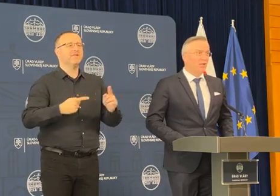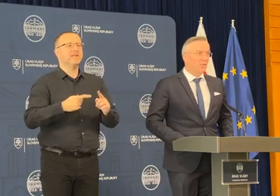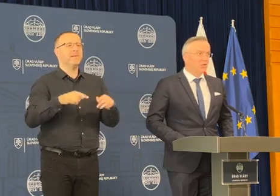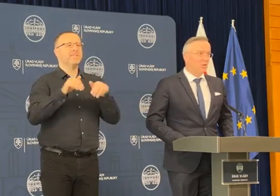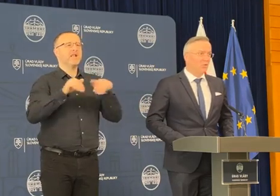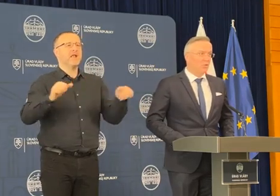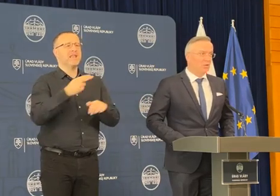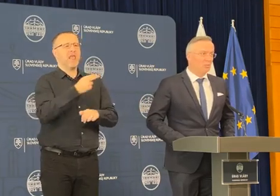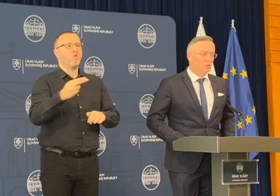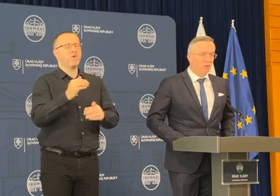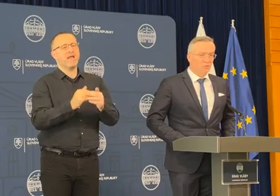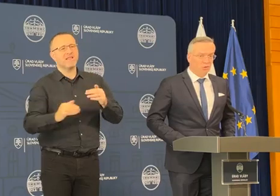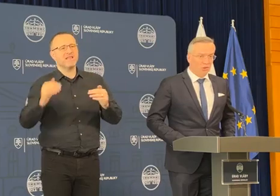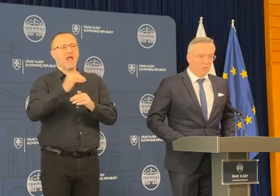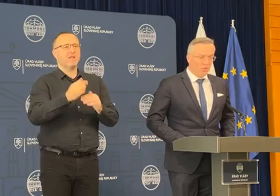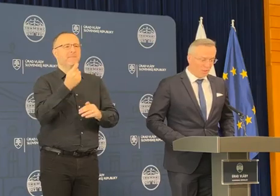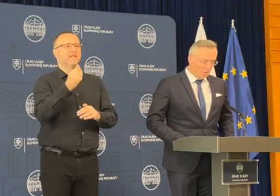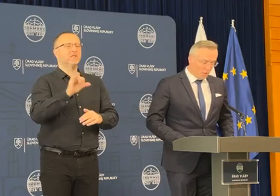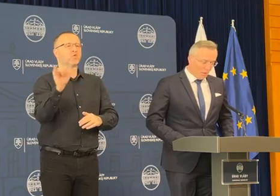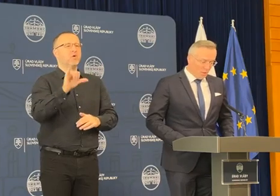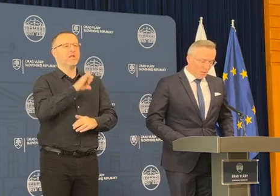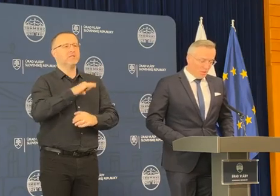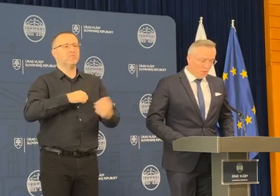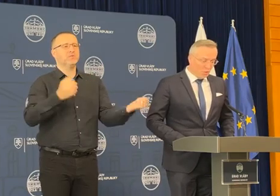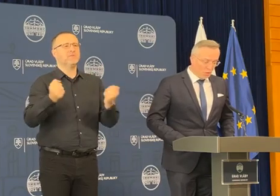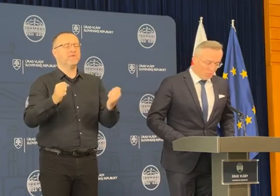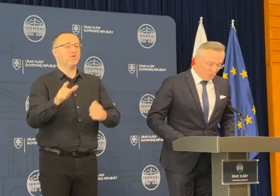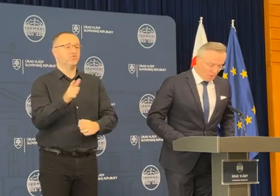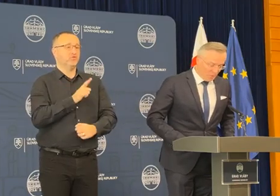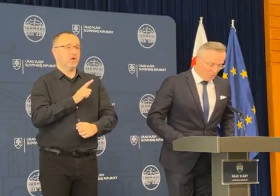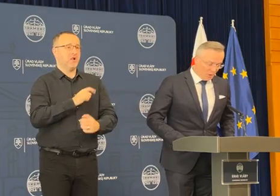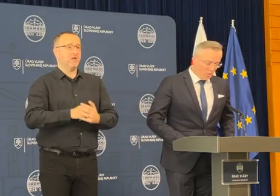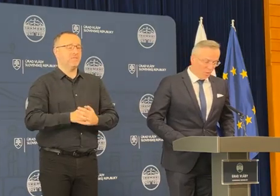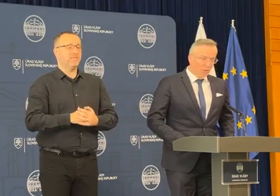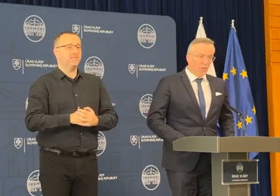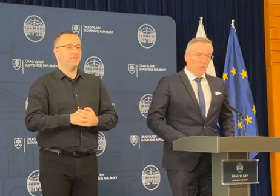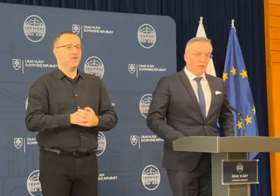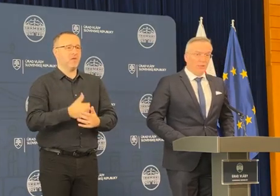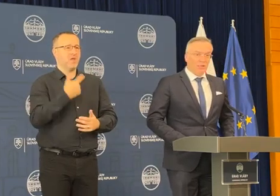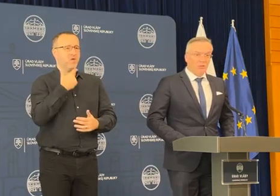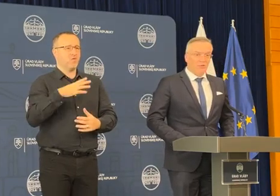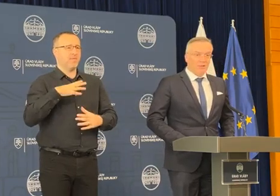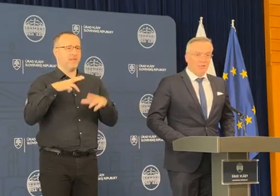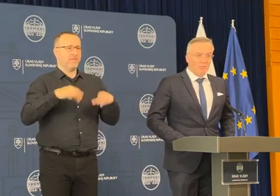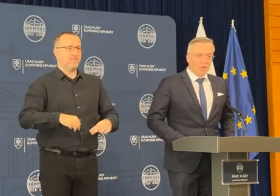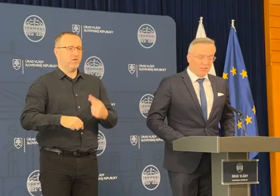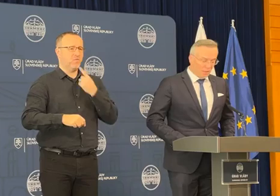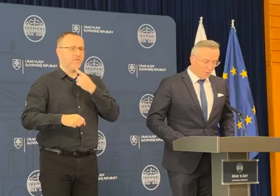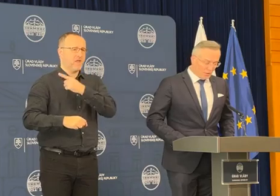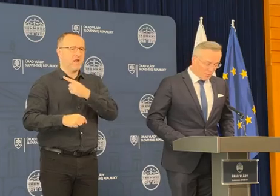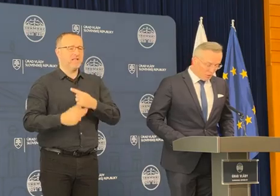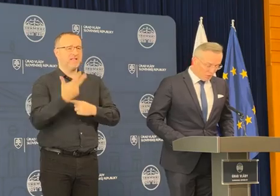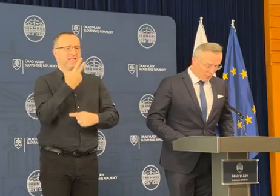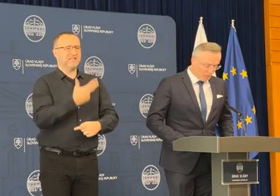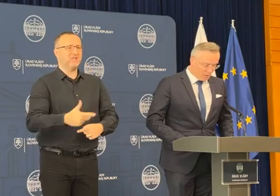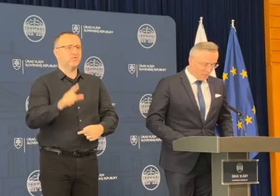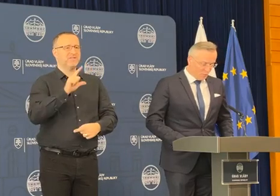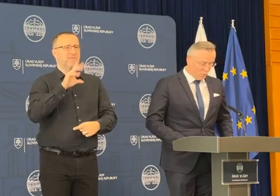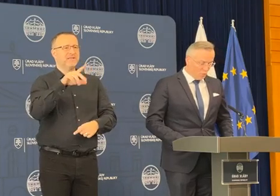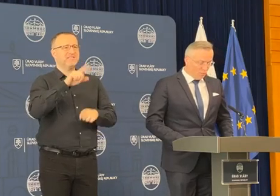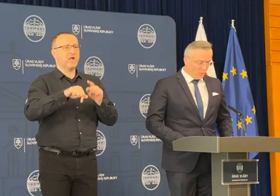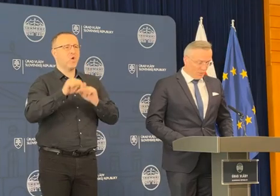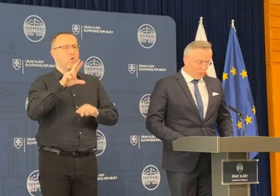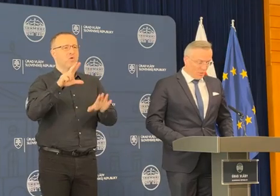na dráme zdrojov, ktoré samozprávy očakávali. Ako už pán premiér uviedol, 325,8 milióna